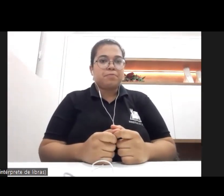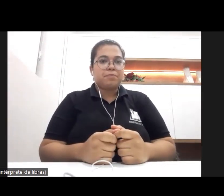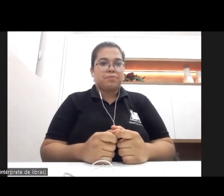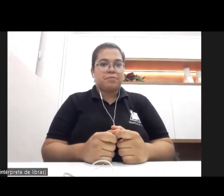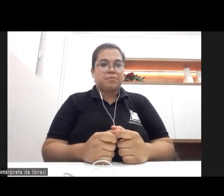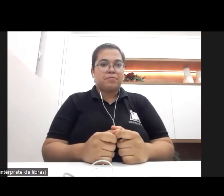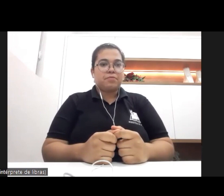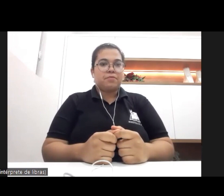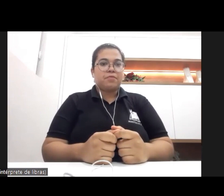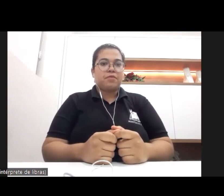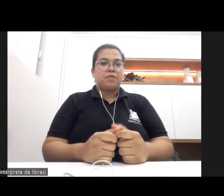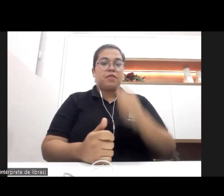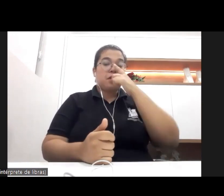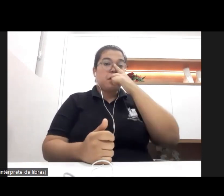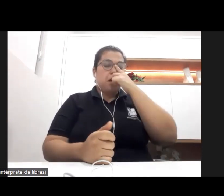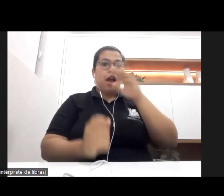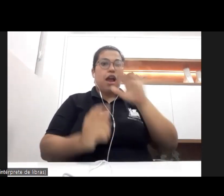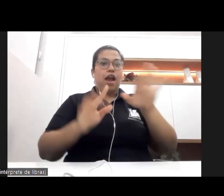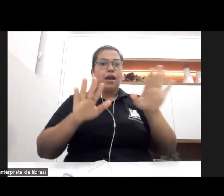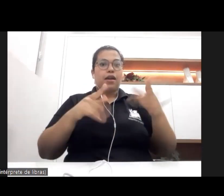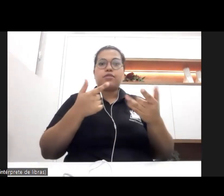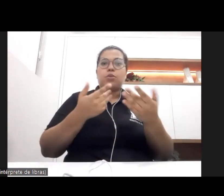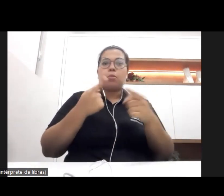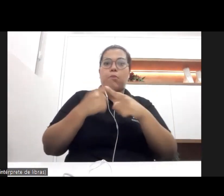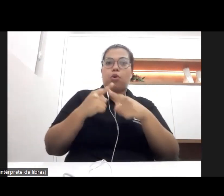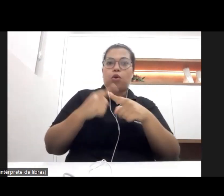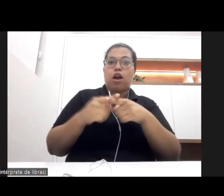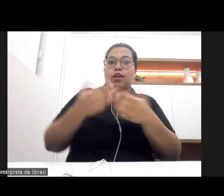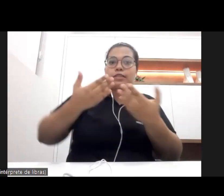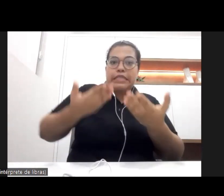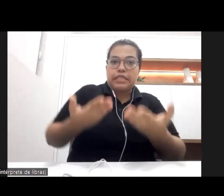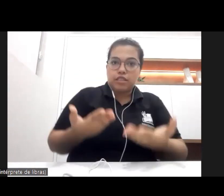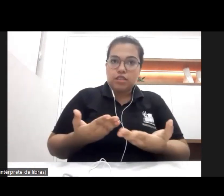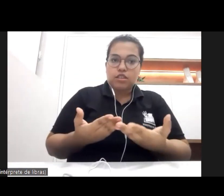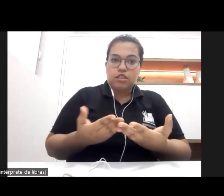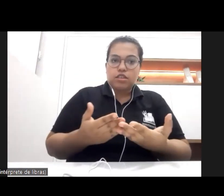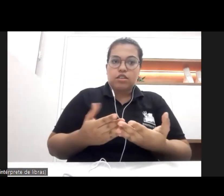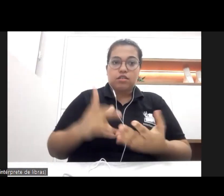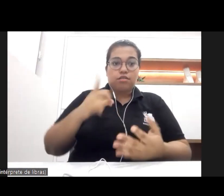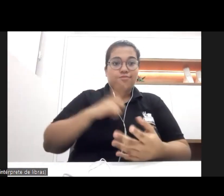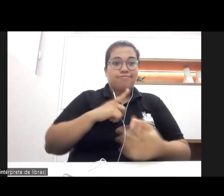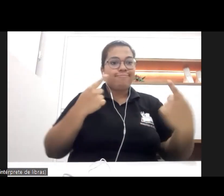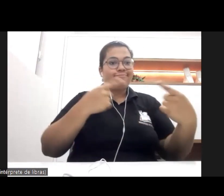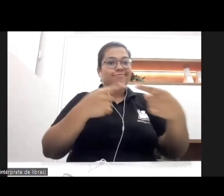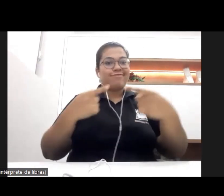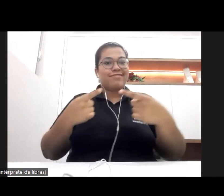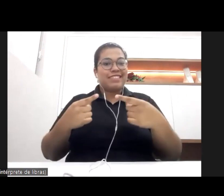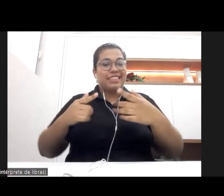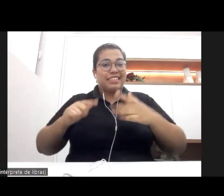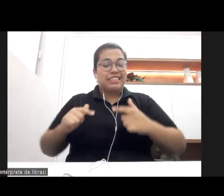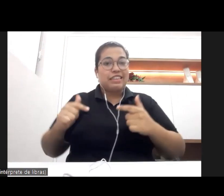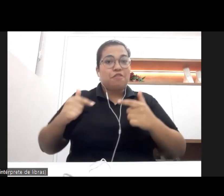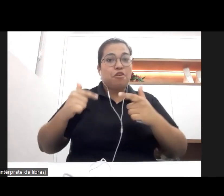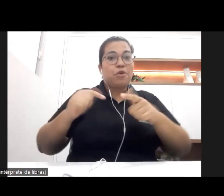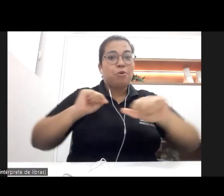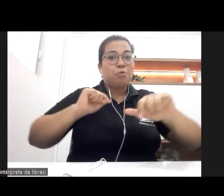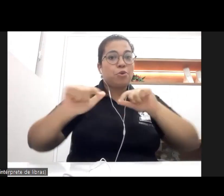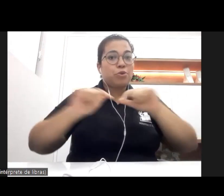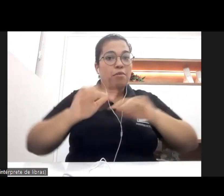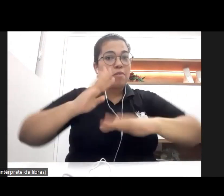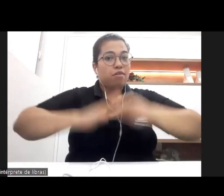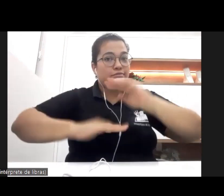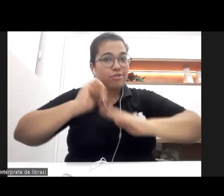característica, muitos desafios são colocados para o exercício profissional